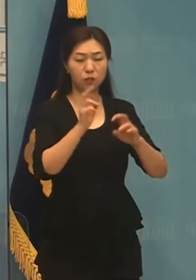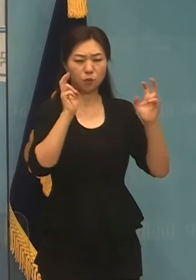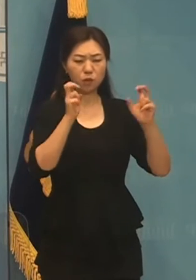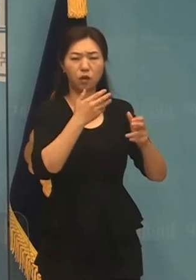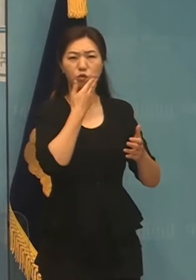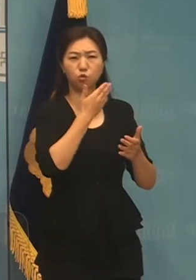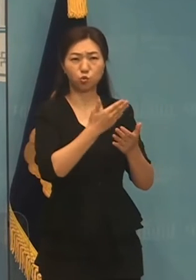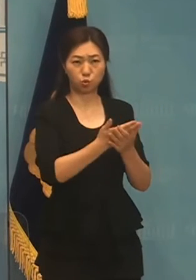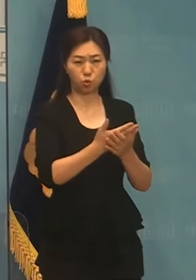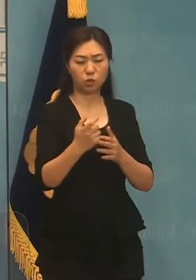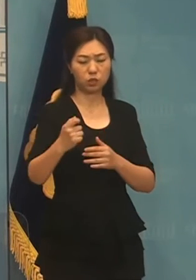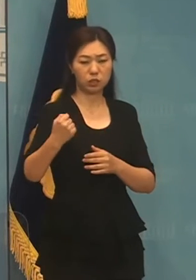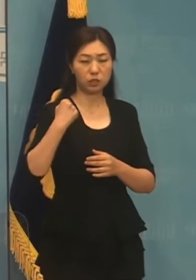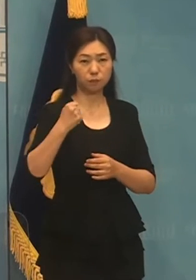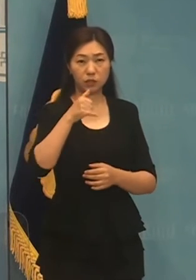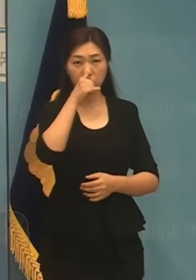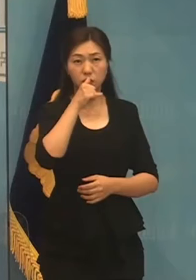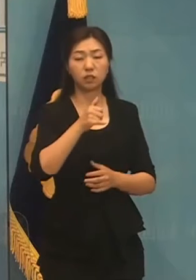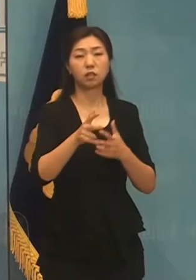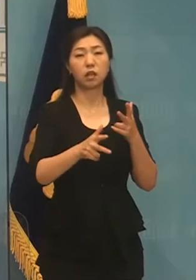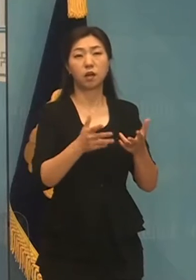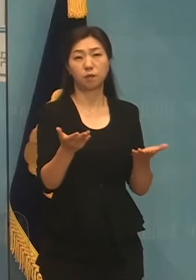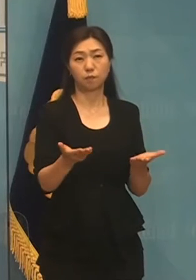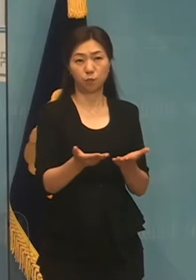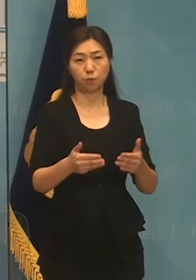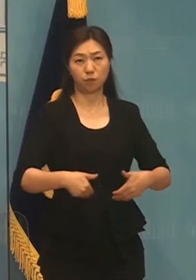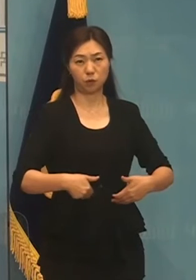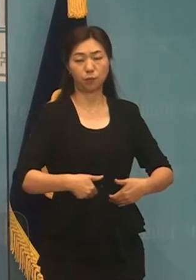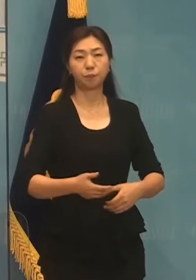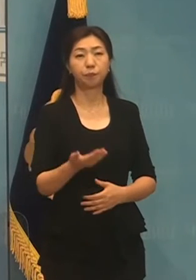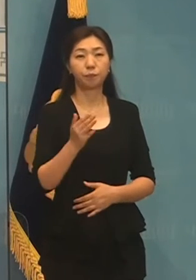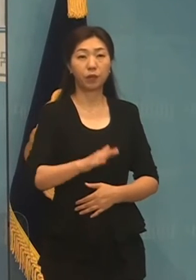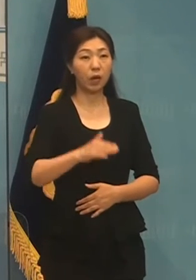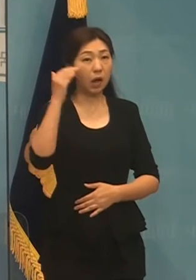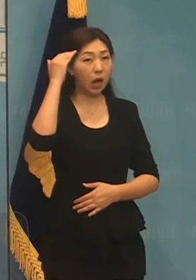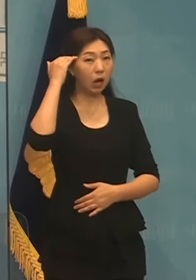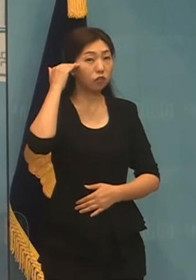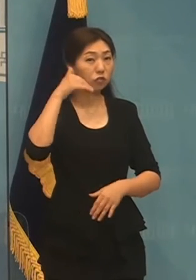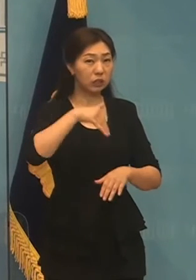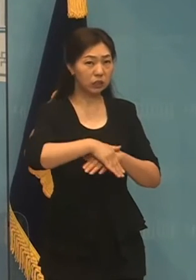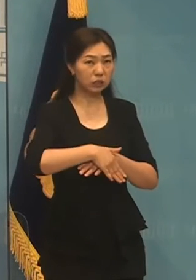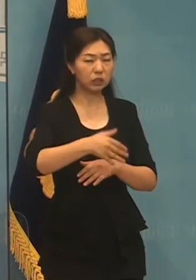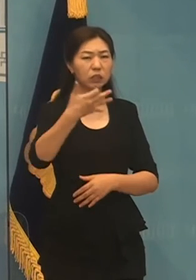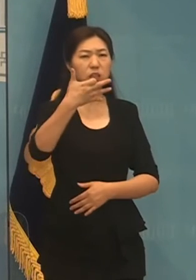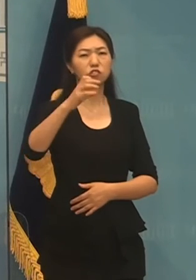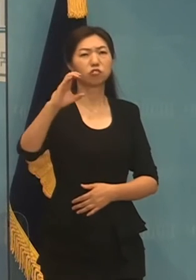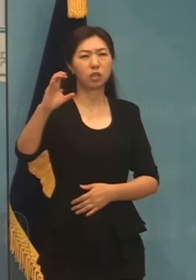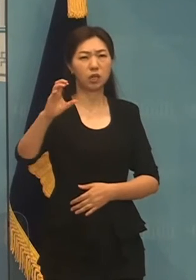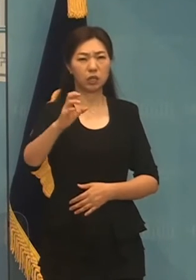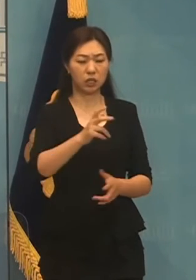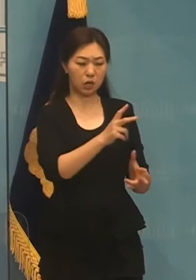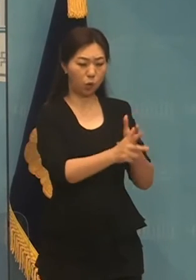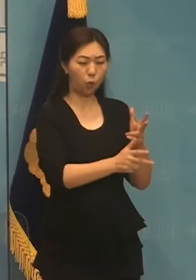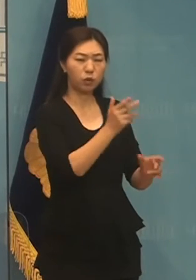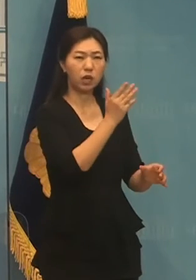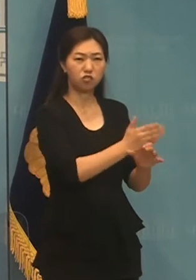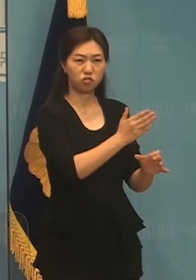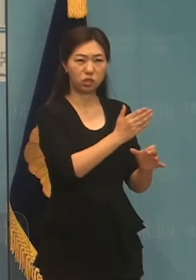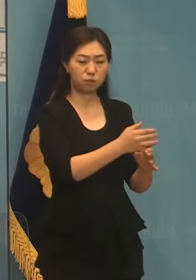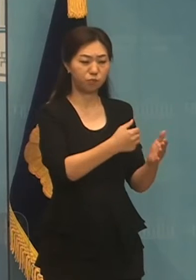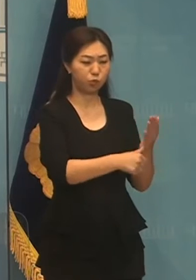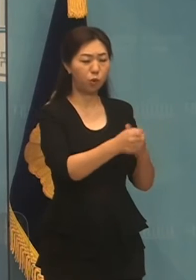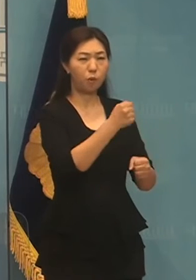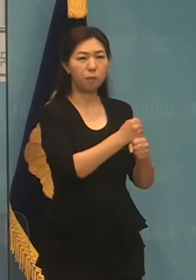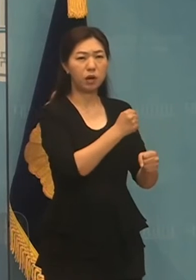그러나 대한민국의 노동규제는 여전히 19세기 제조업 환경에 특수한 노동적 체계에